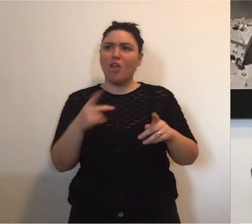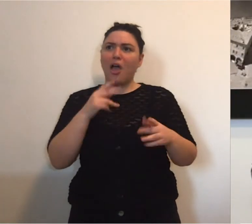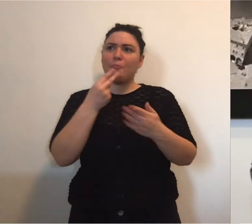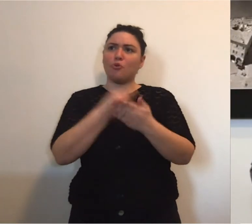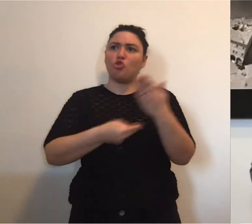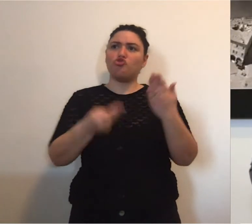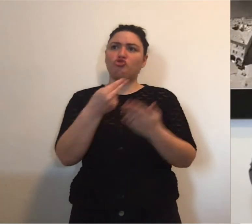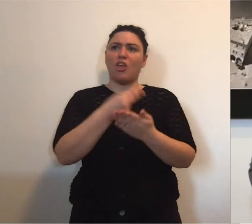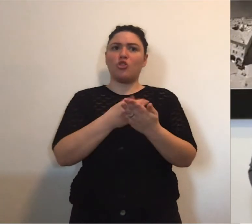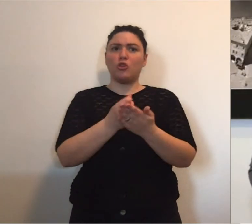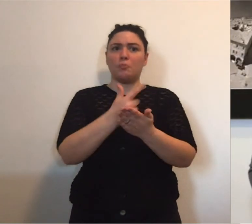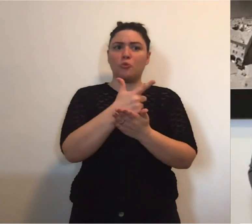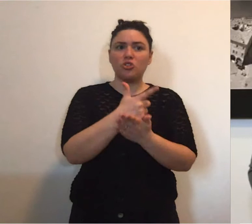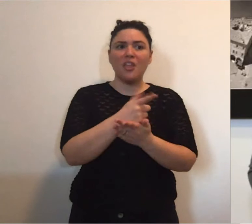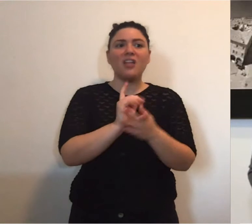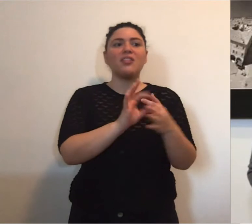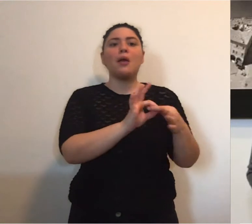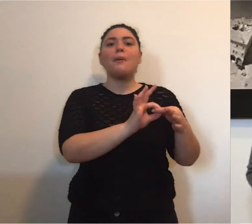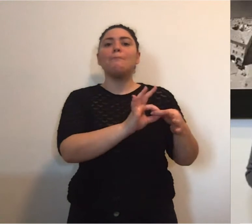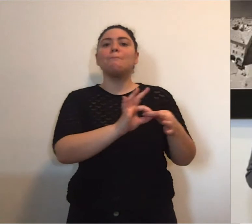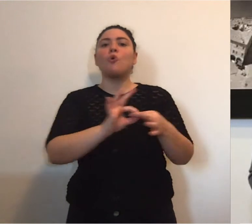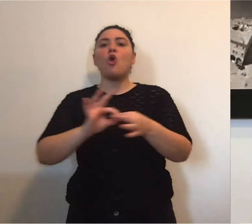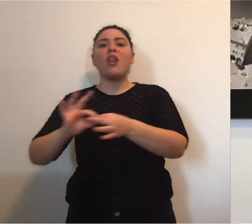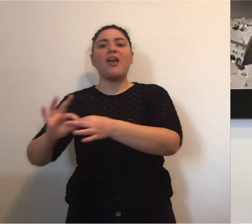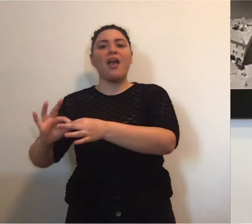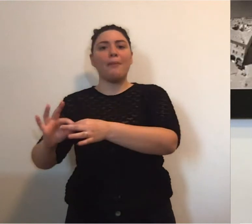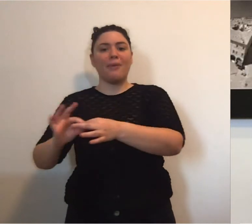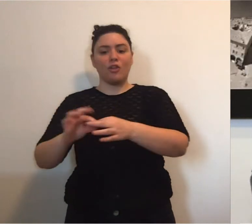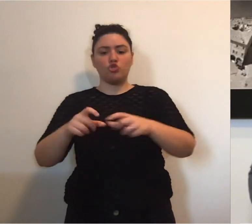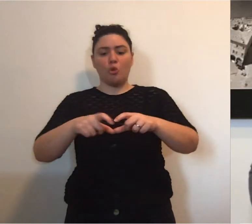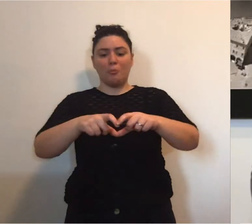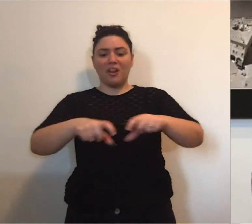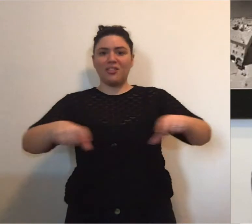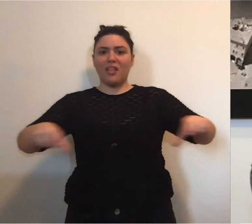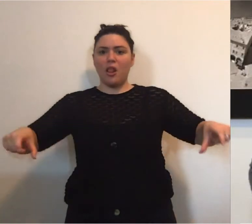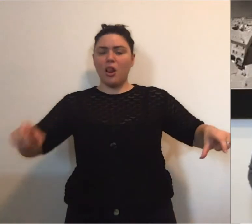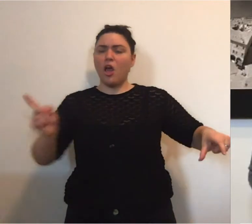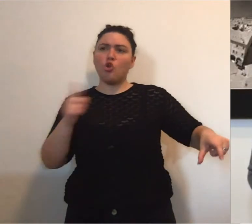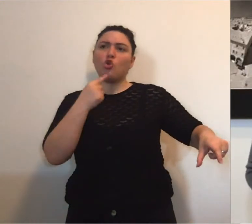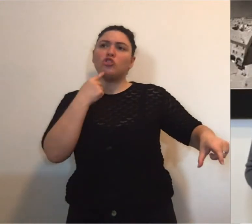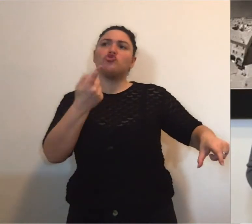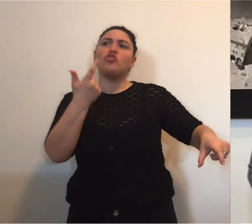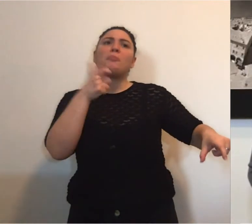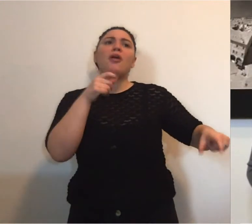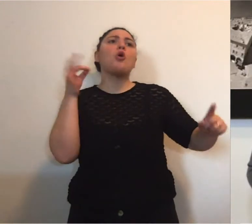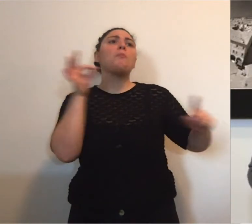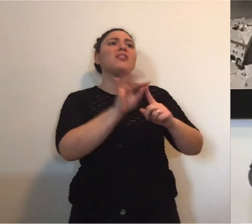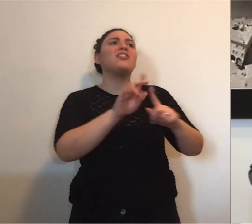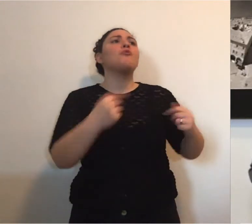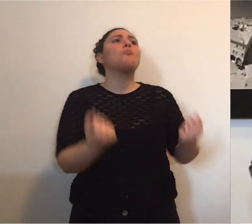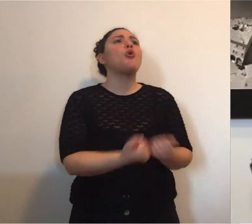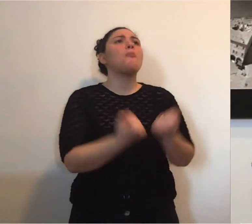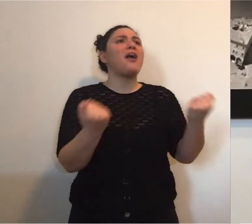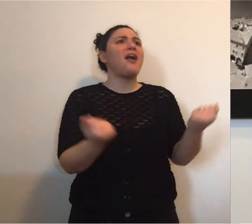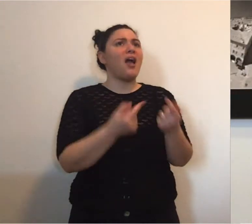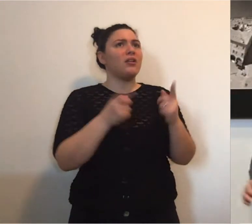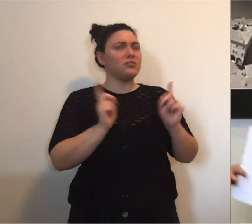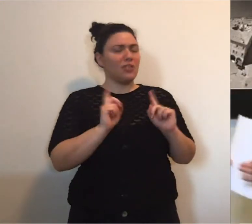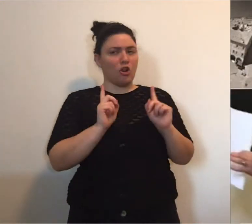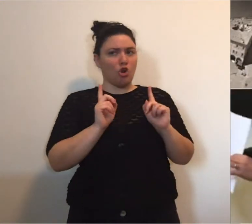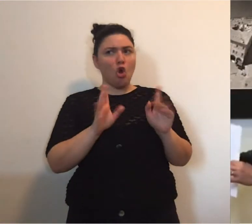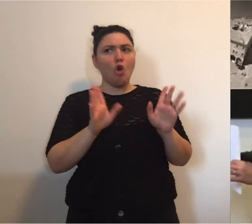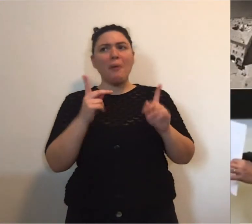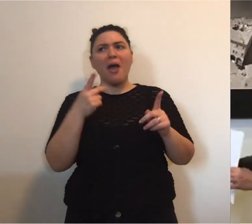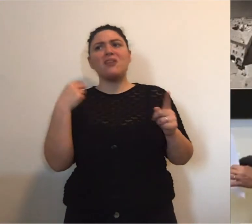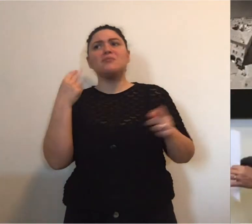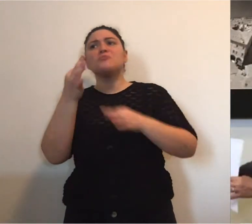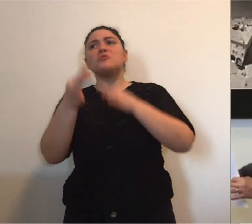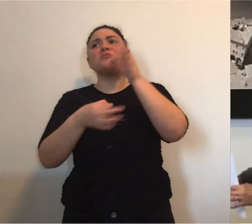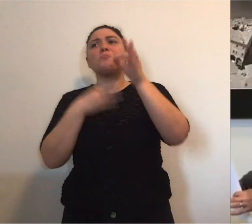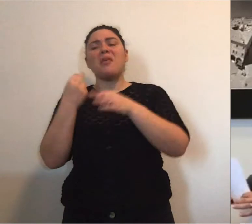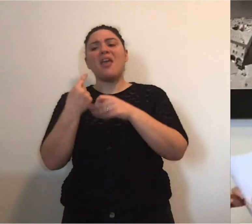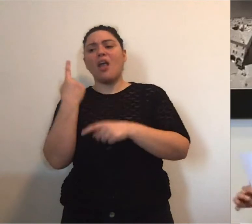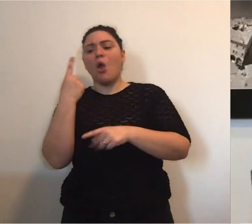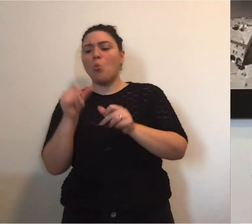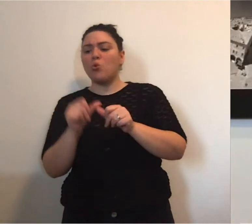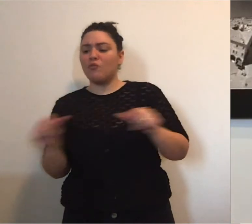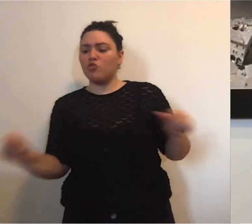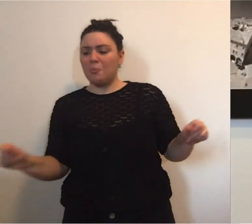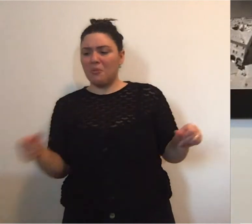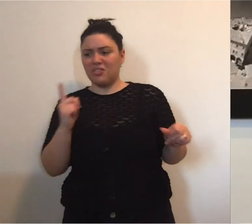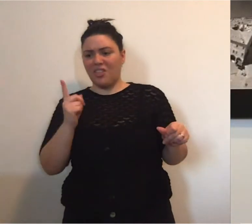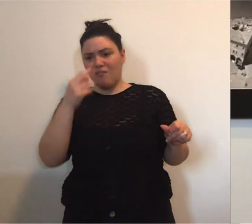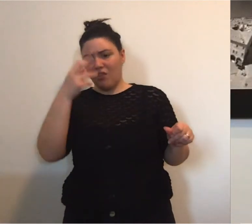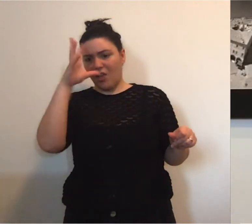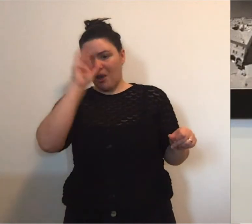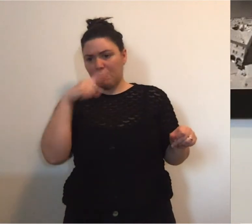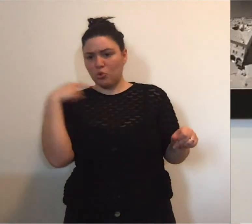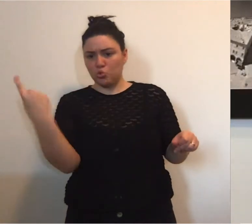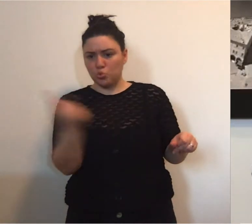di un progetto importante che è quello della bretella di collegamento, non lo sto dicendo per propaganda,